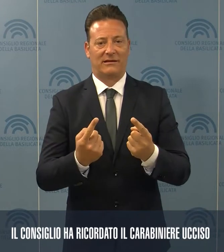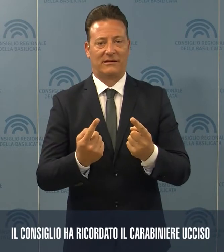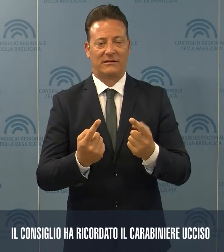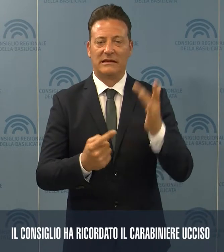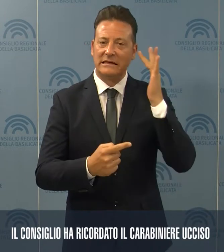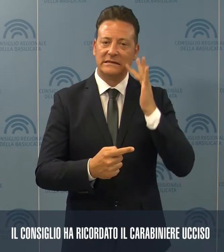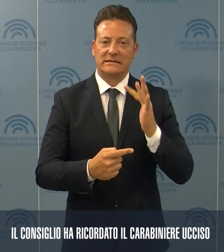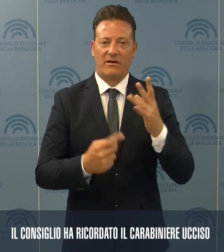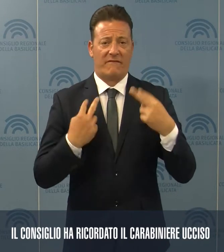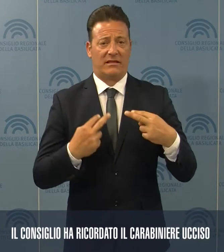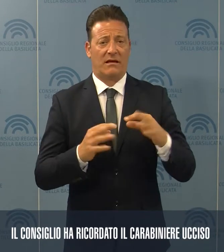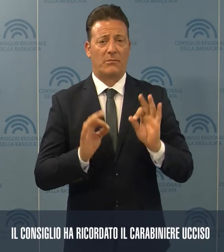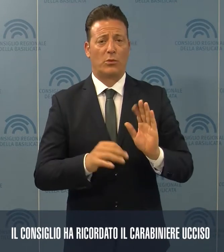rischiando la vita ogni giorno.